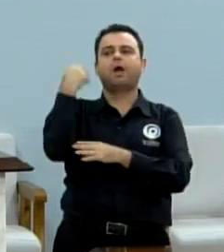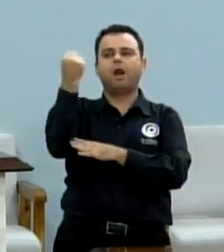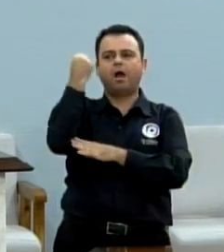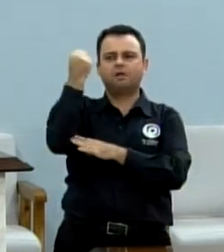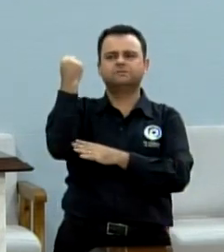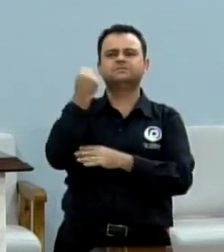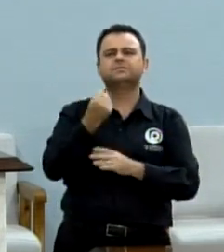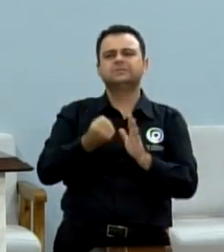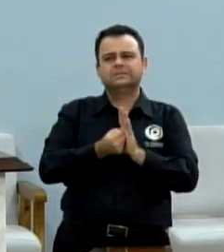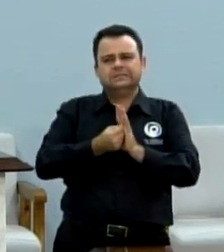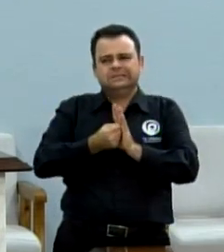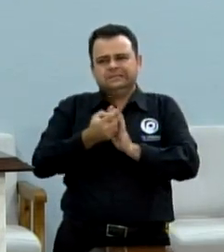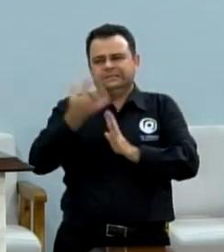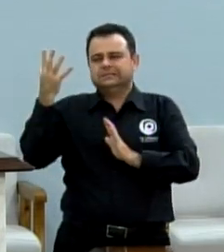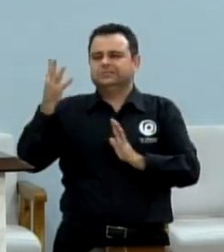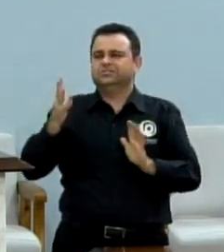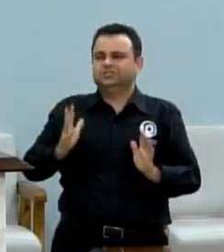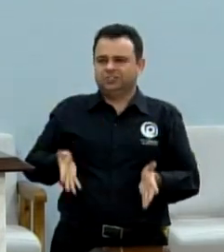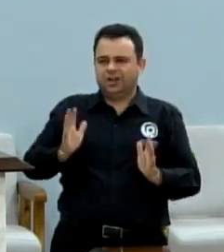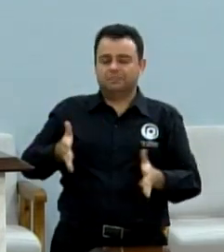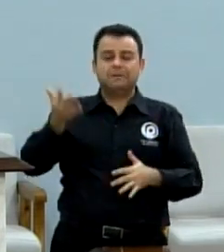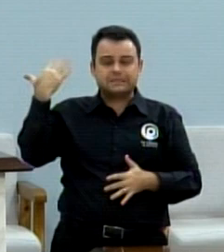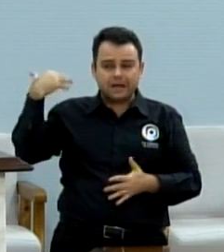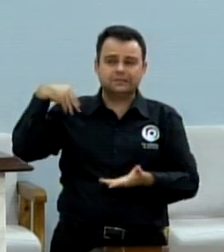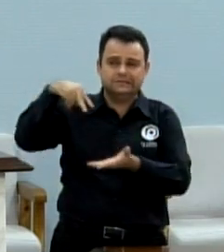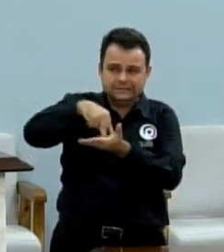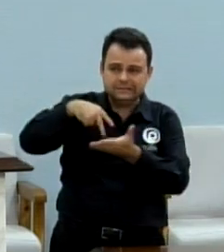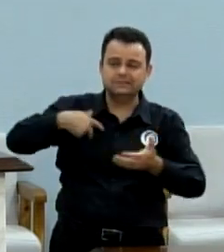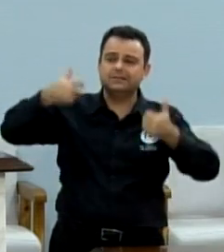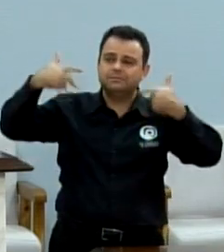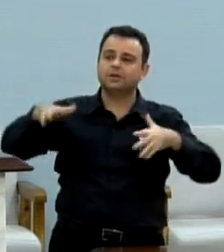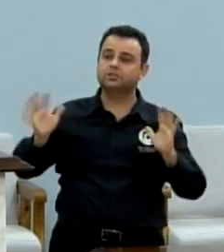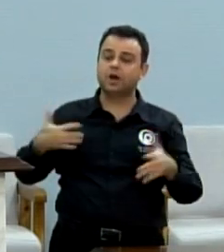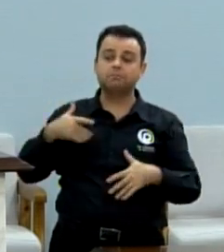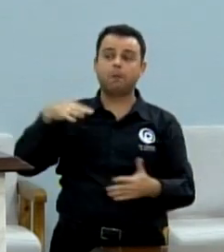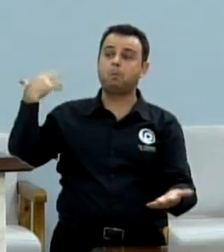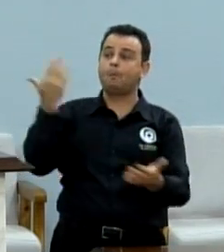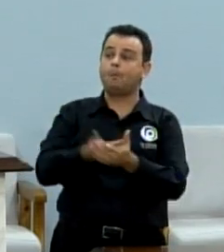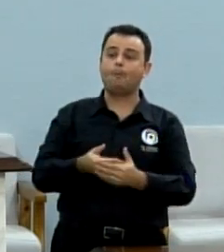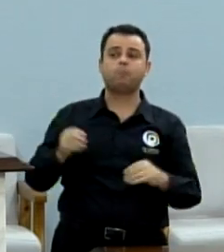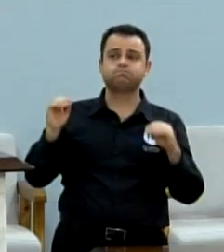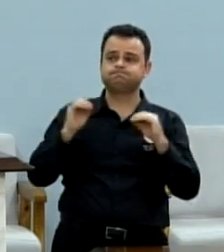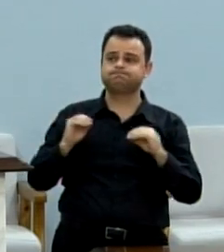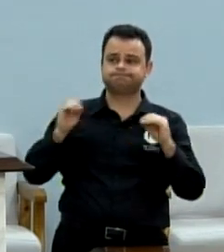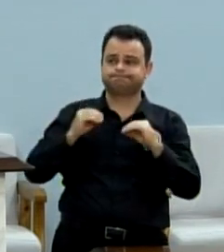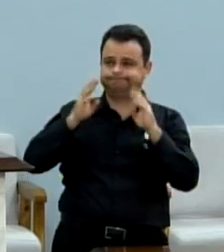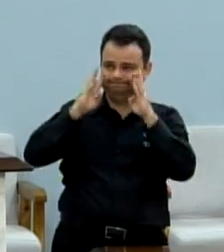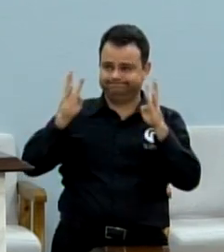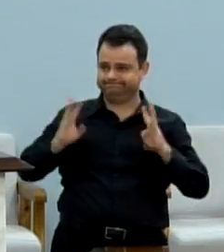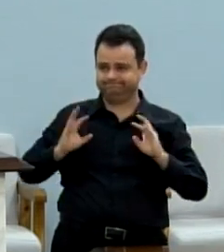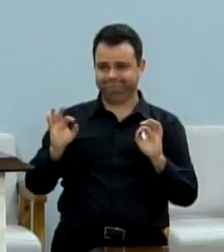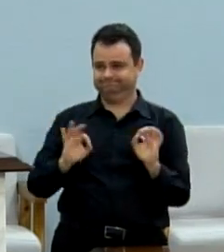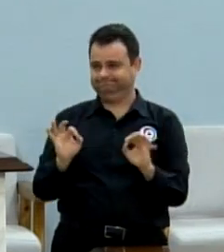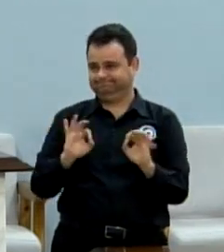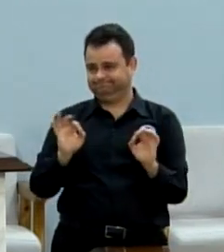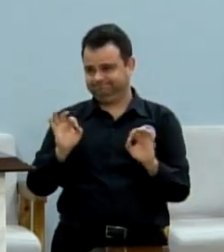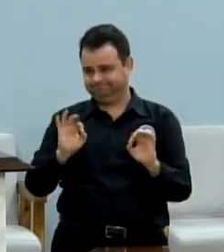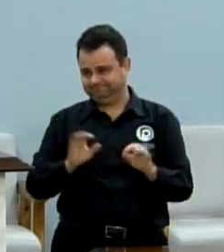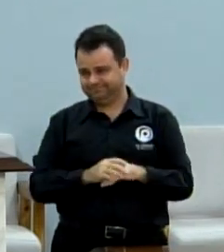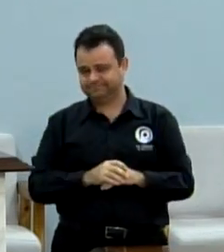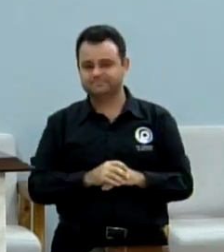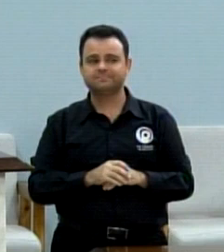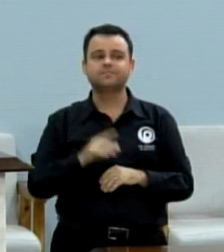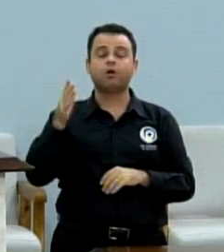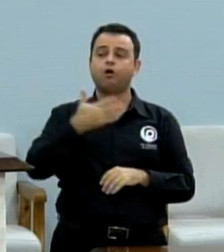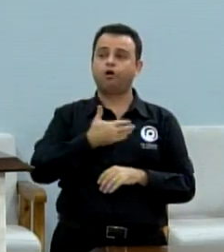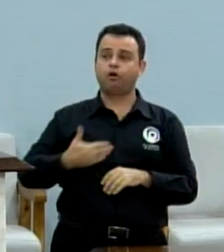Eu tenho indicação, já usei a tribuna para falar do assunto e até hoje não fomos atendidos. A gente sabe que o governo